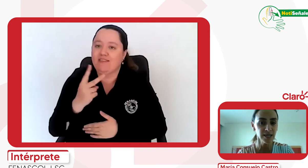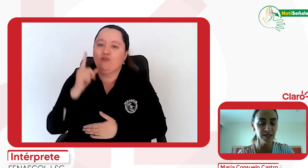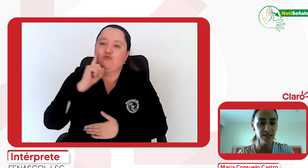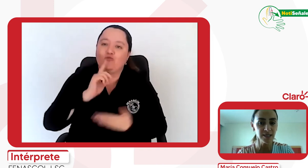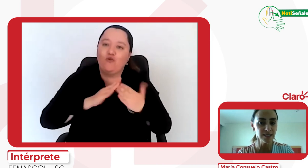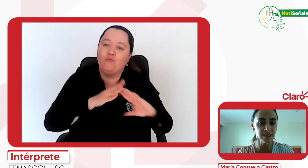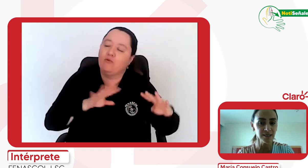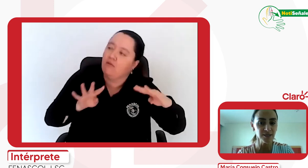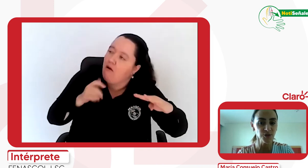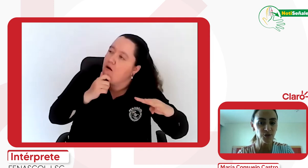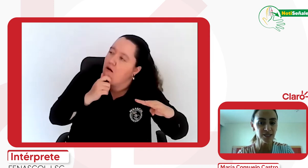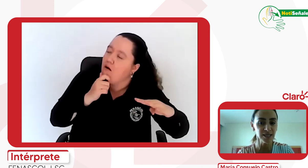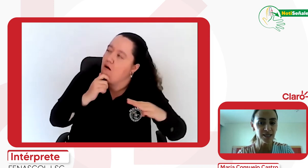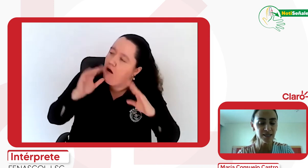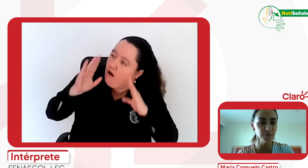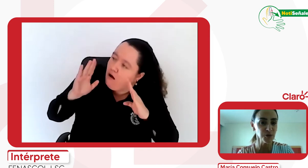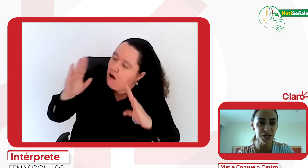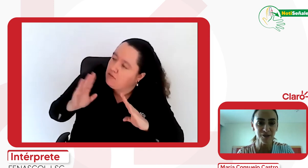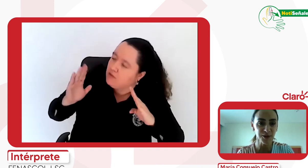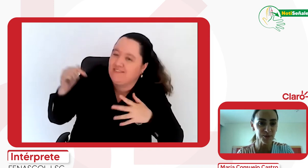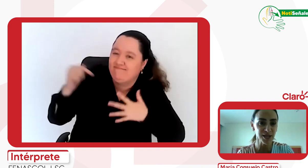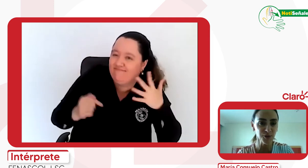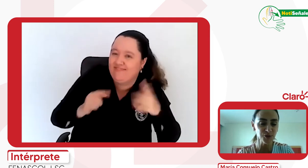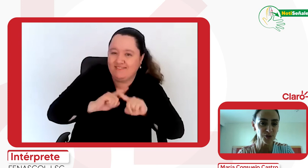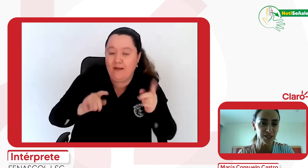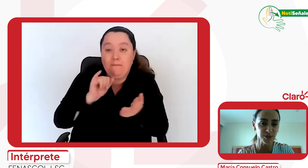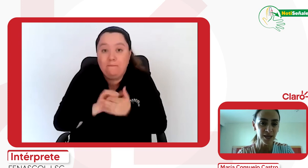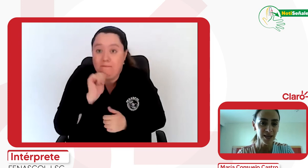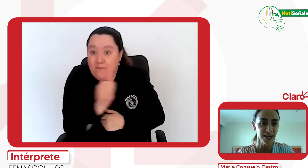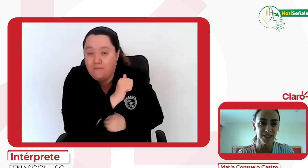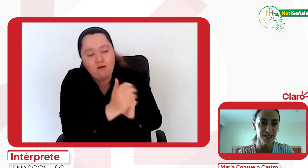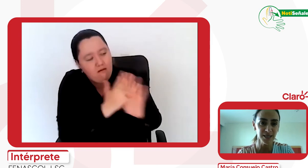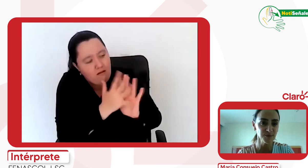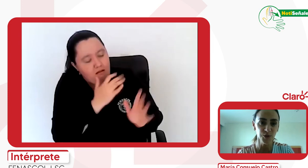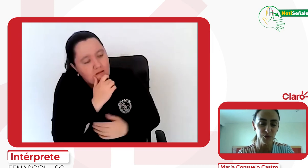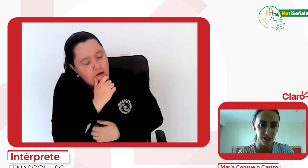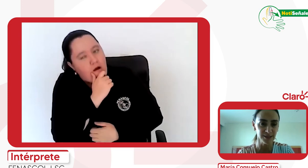atenciones y también oírlo de primera voz de ustedes, pues, es muy importante.